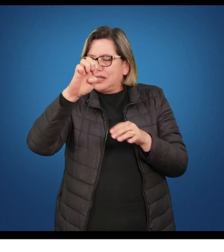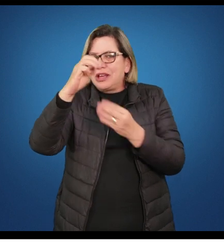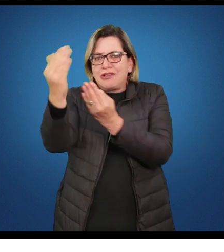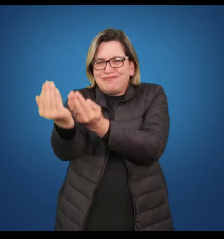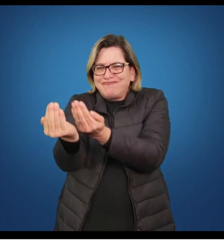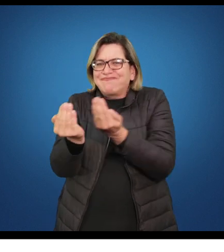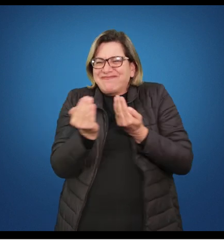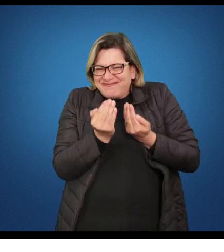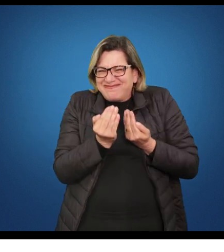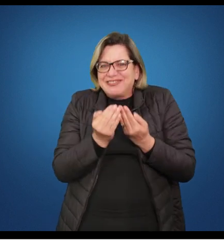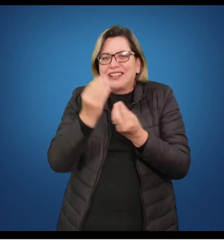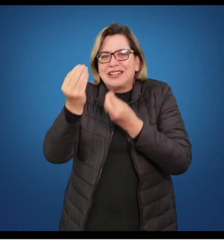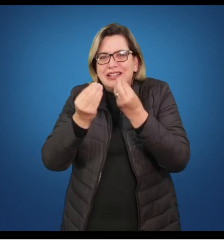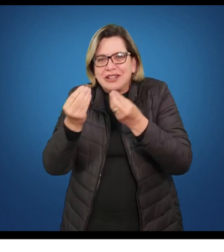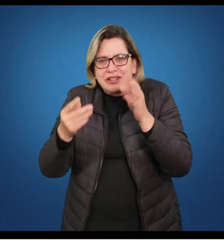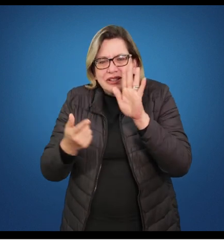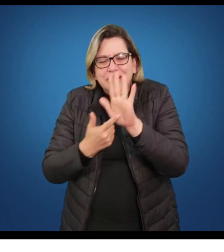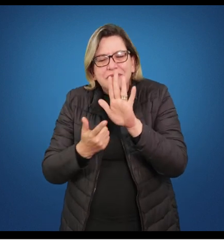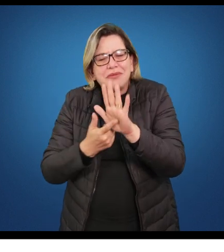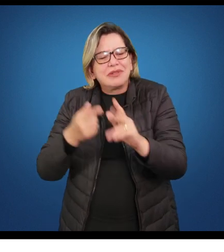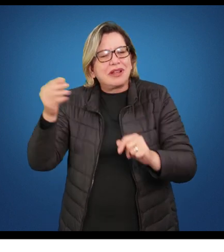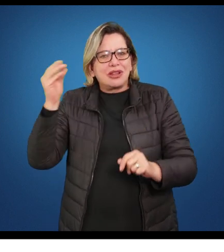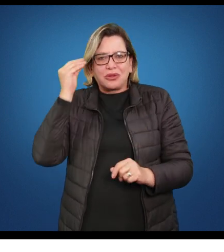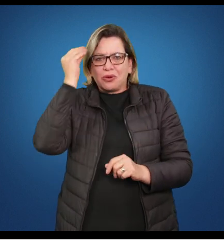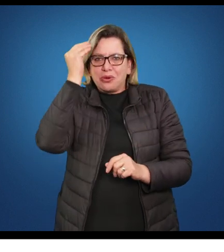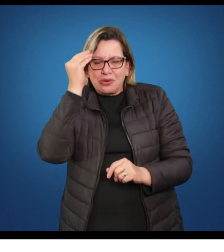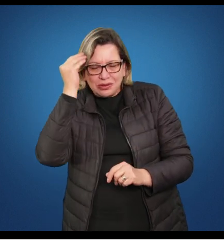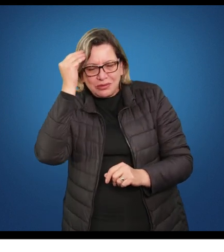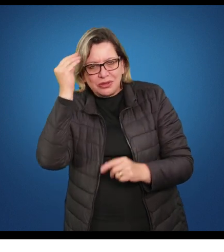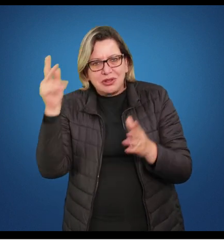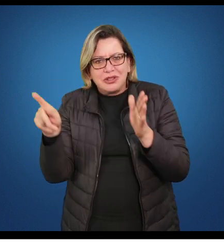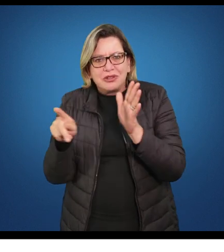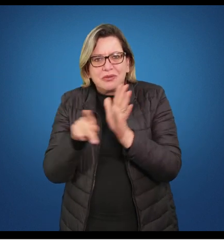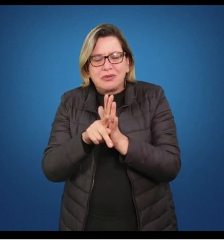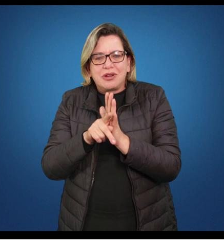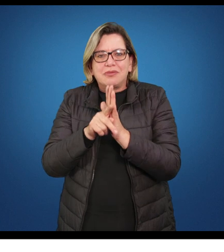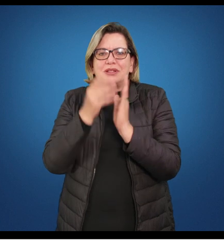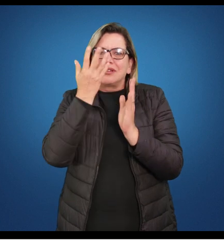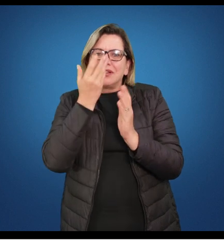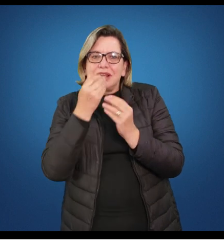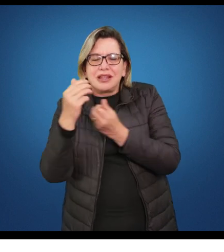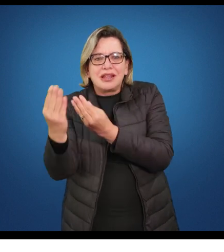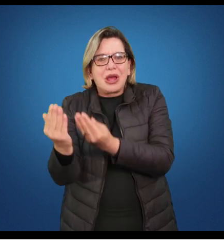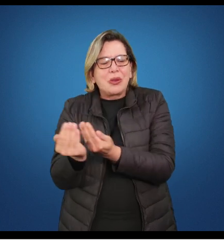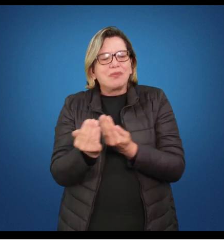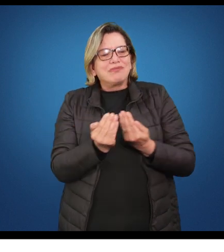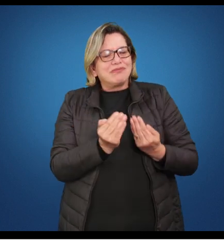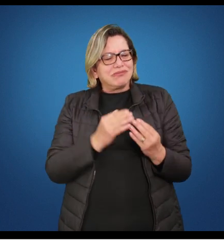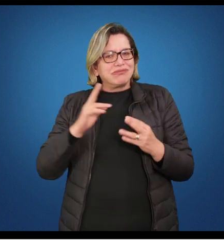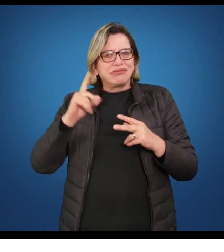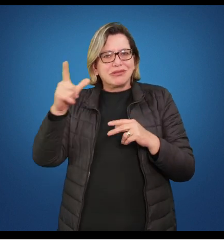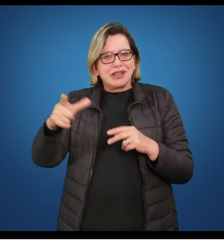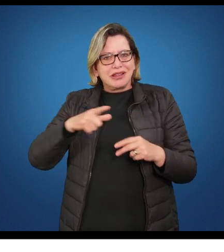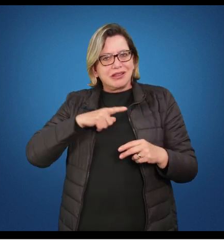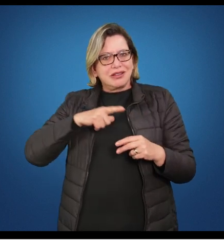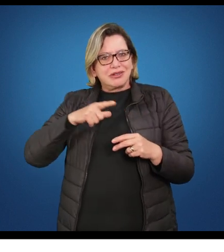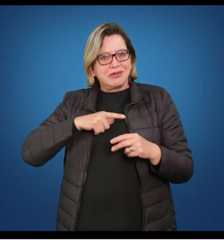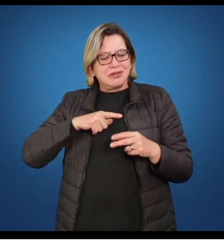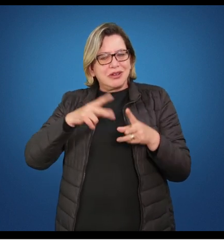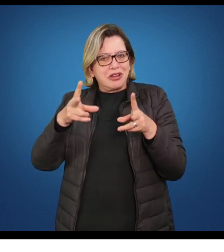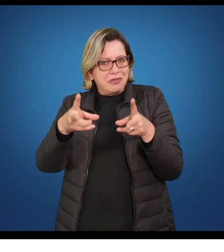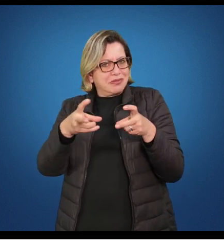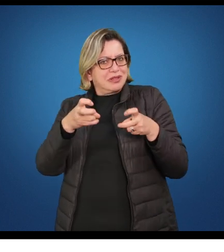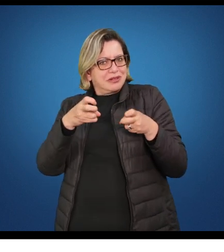trazer à tona as concepções de infância e de adolescências que têm sido percebidas e estudadas